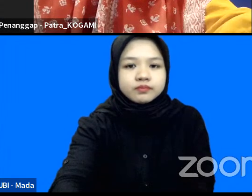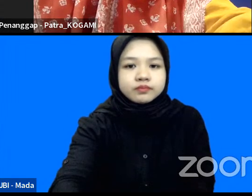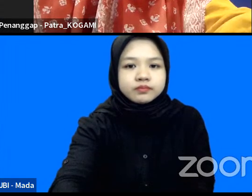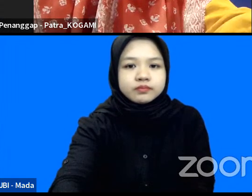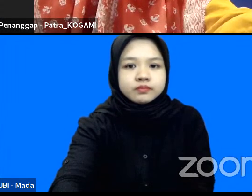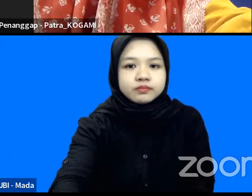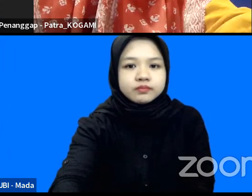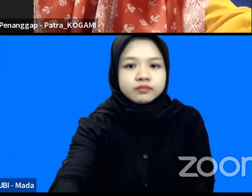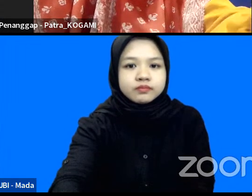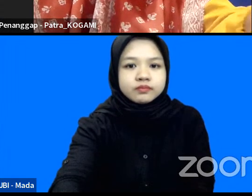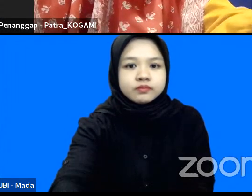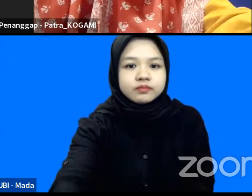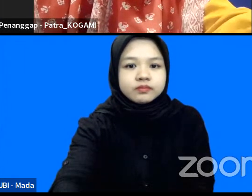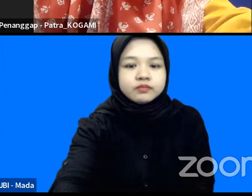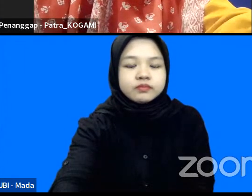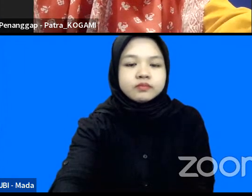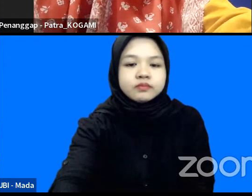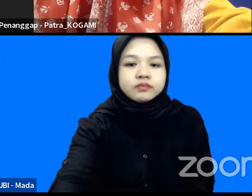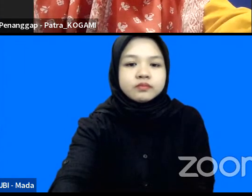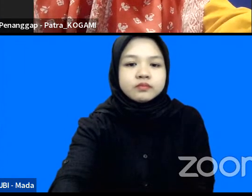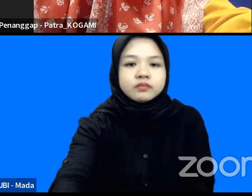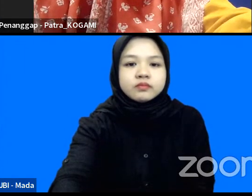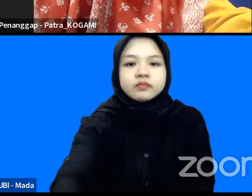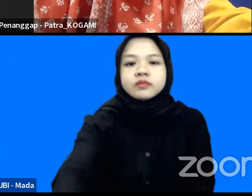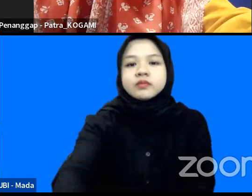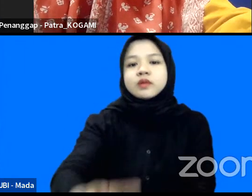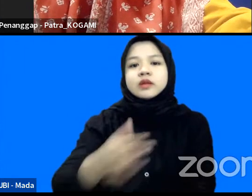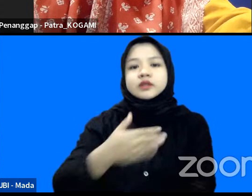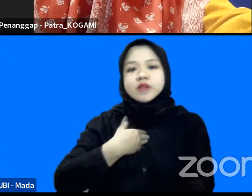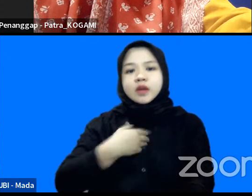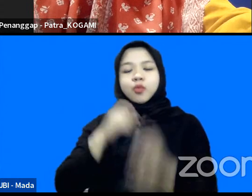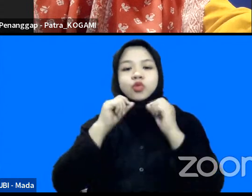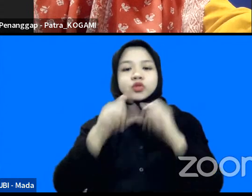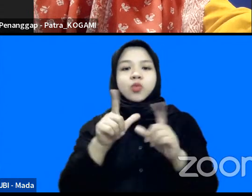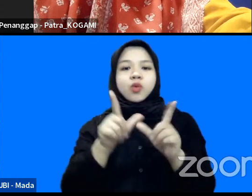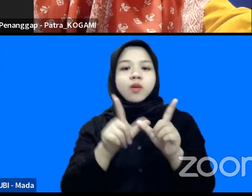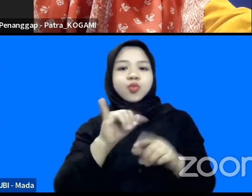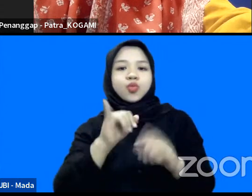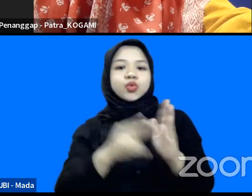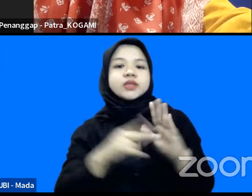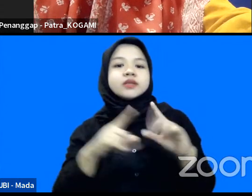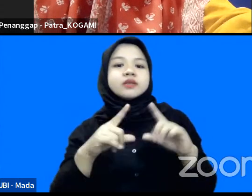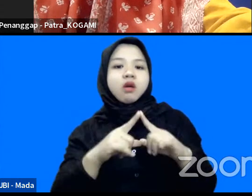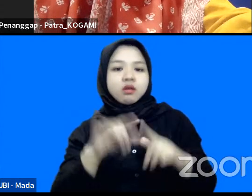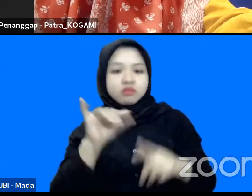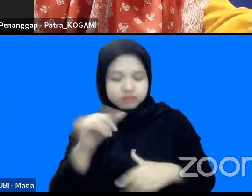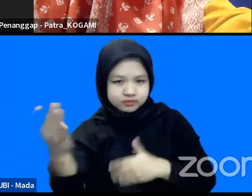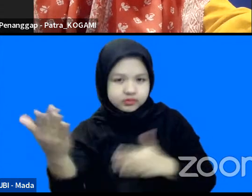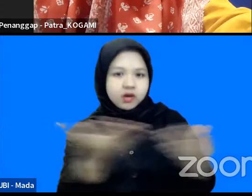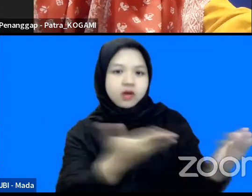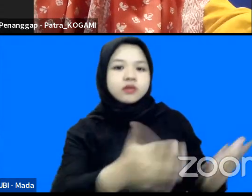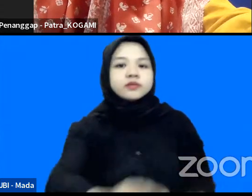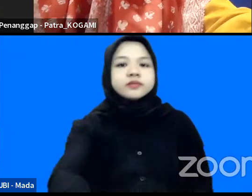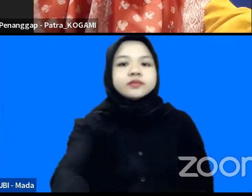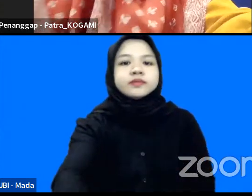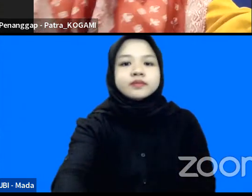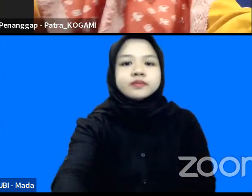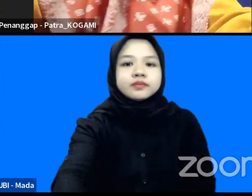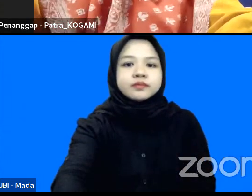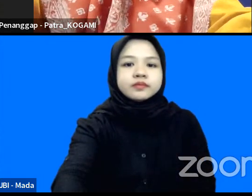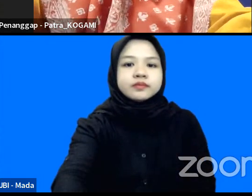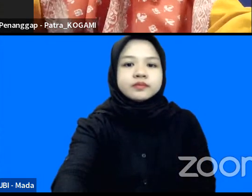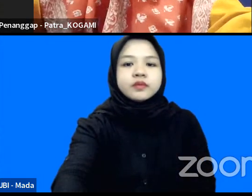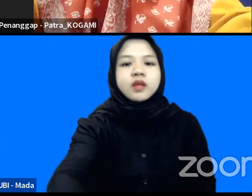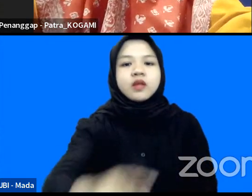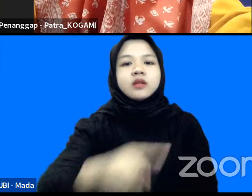Mas Galih kalau saya boleh menanggapi Mbak Wina ya silakan Ibu tapi saya share slide ya